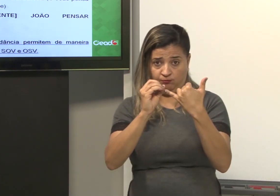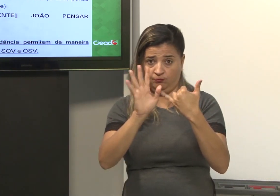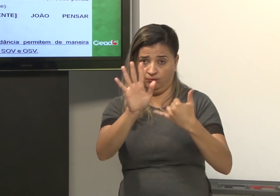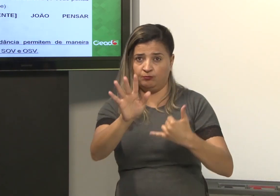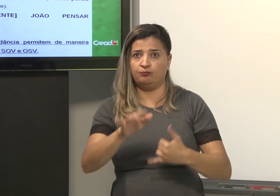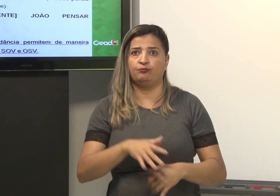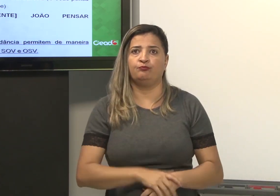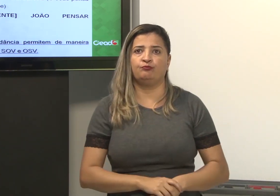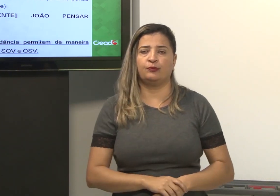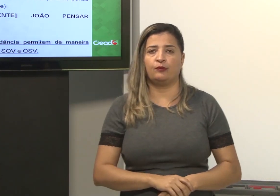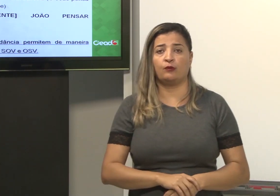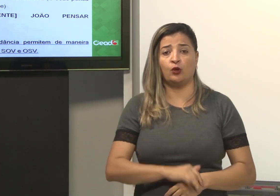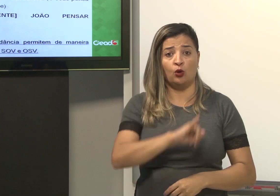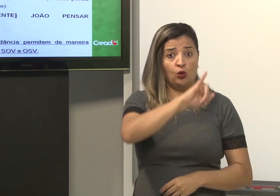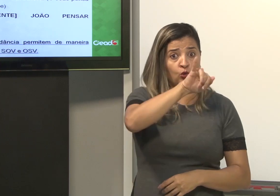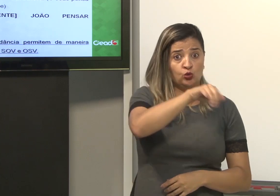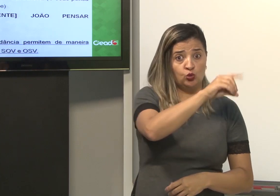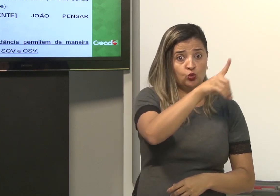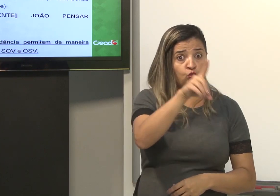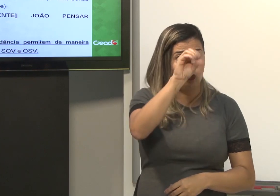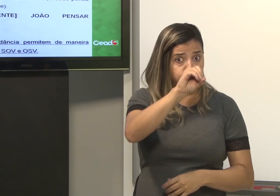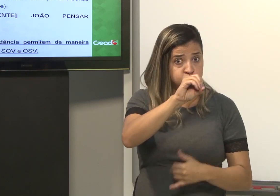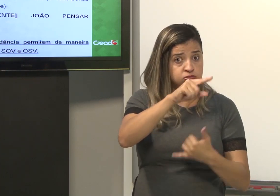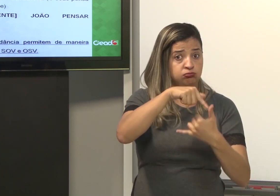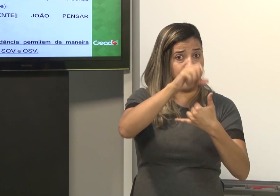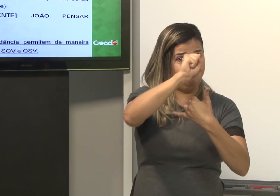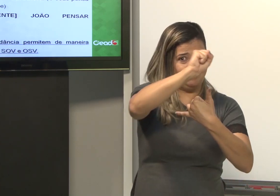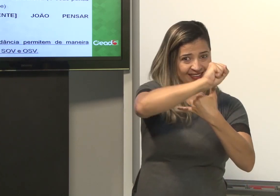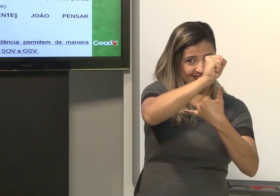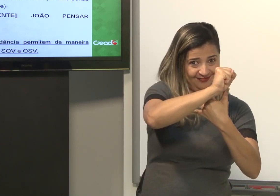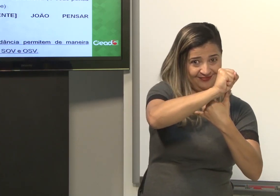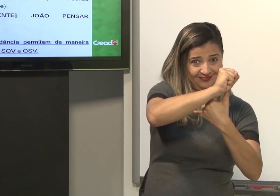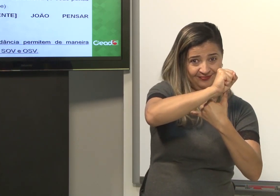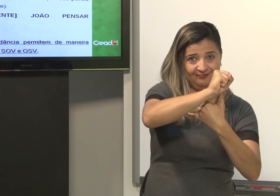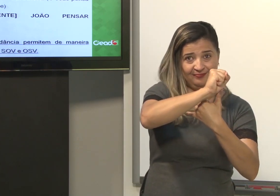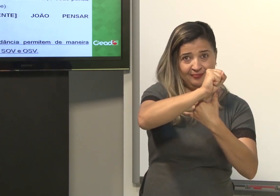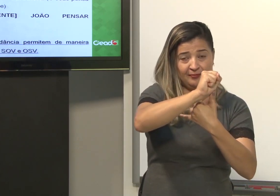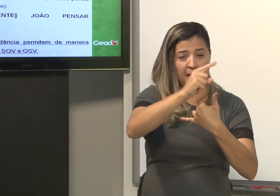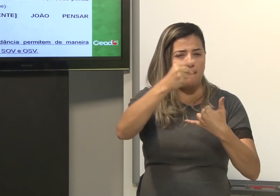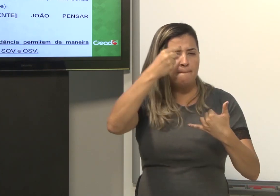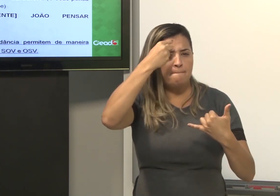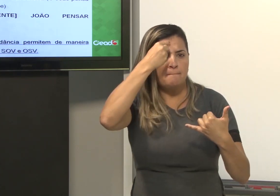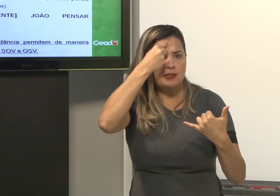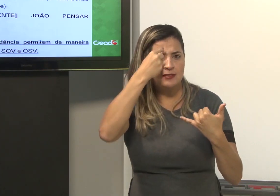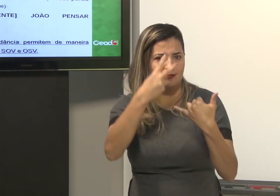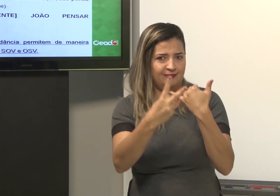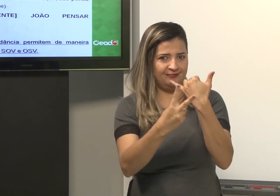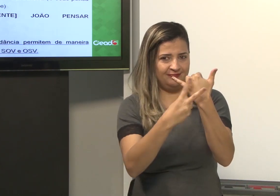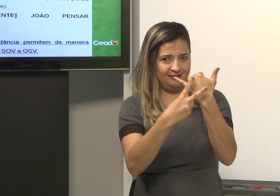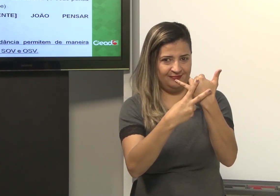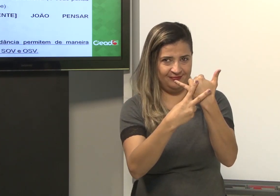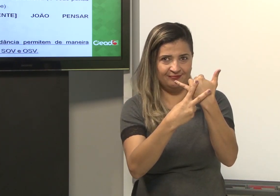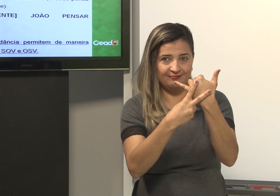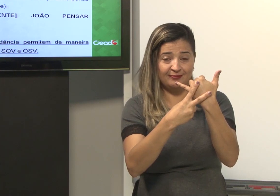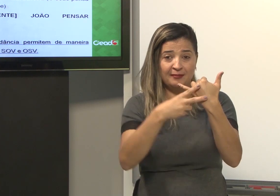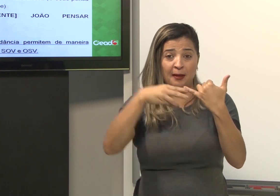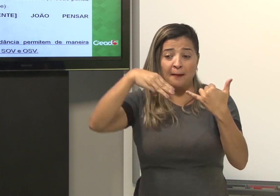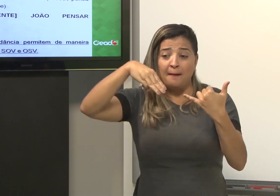João, sujeito. Pensa, verbo. que Maria é